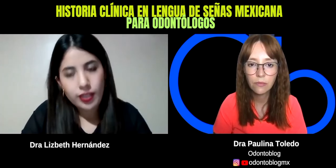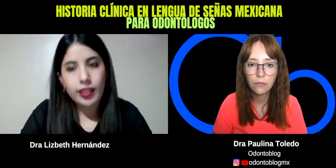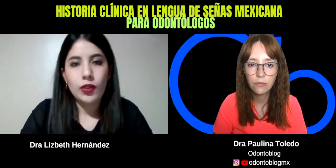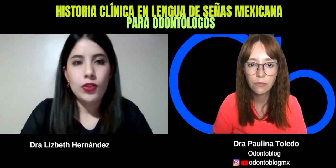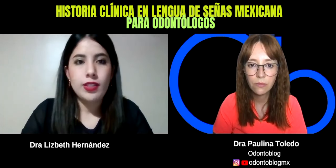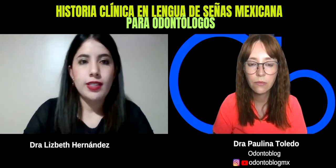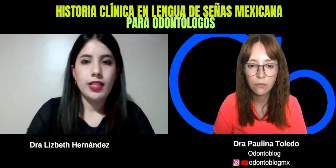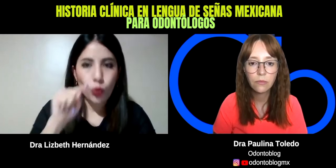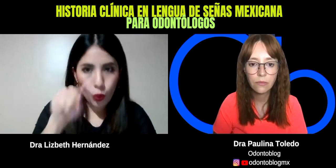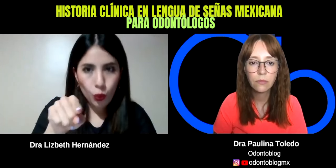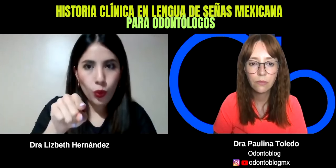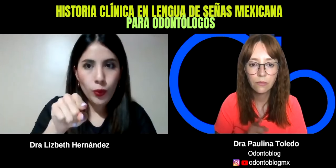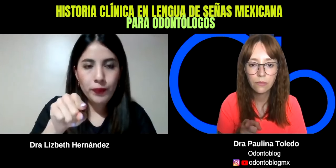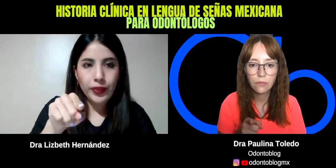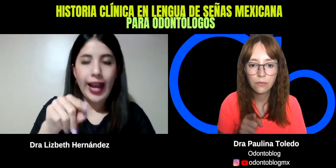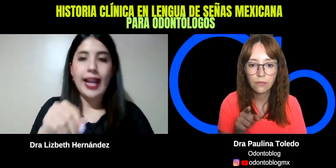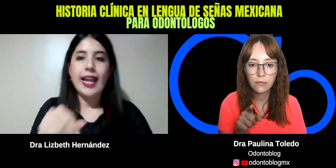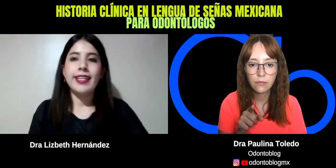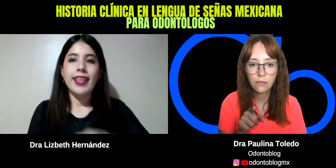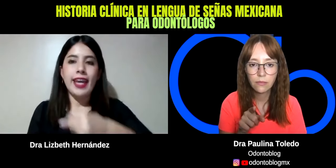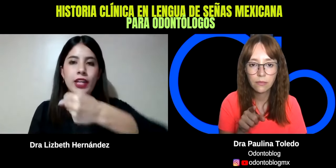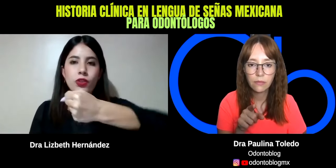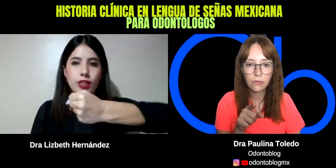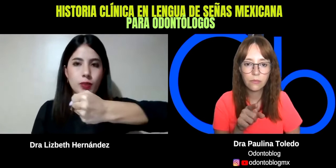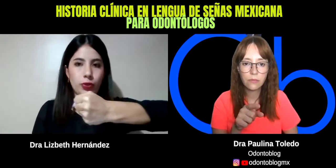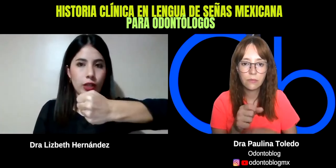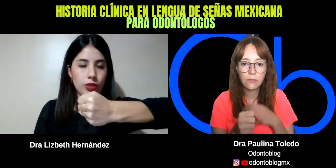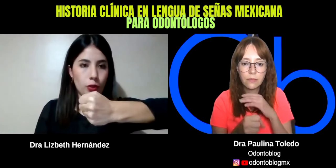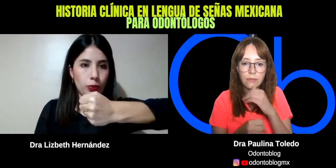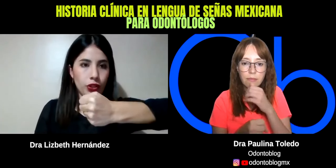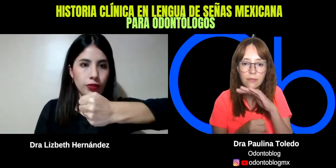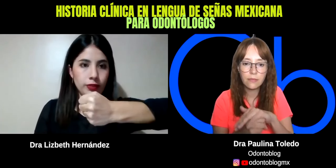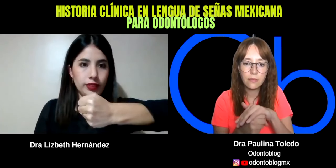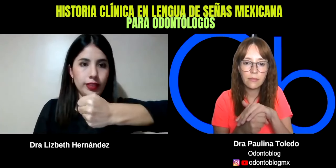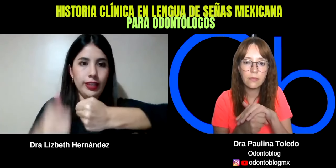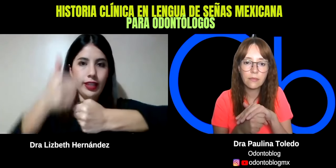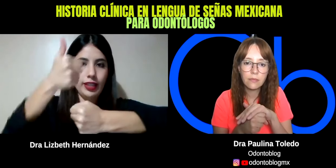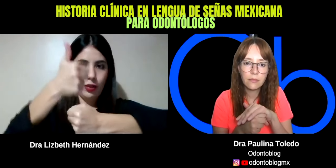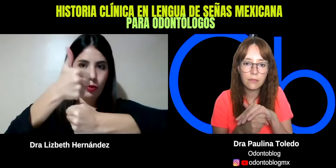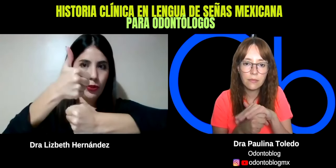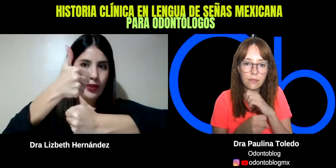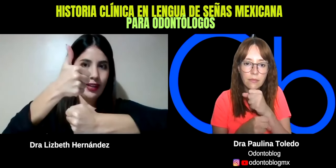Entonces es tú. La seña de años es poner nuestro puño. Un puño arriba.